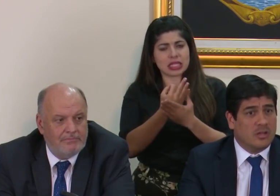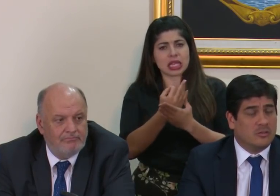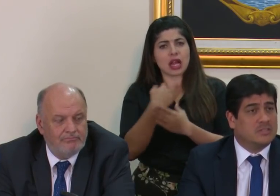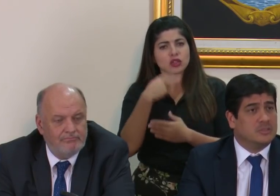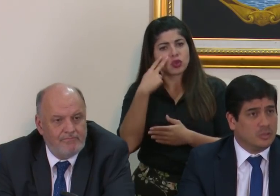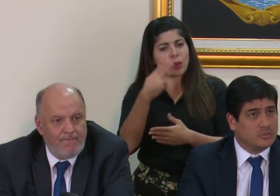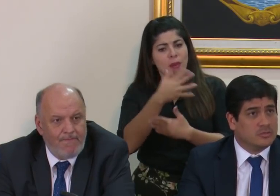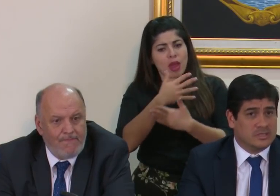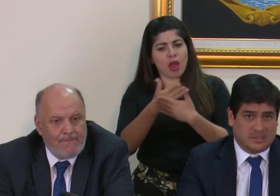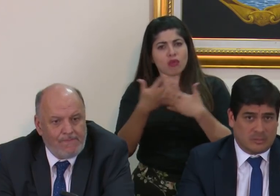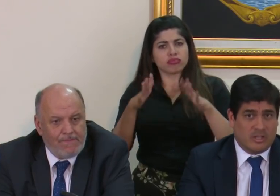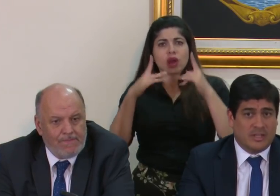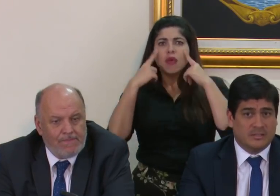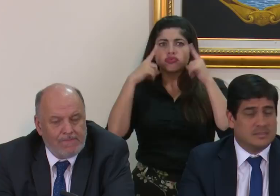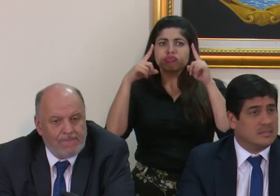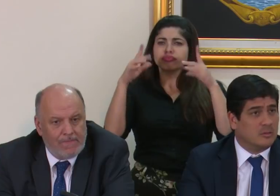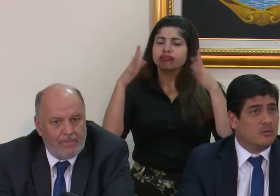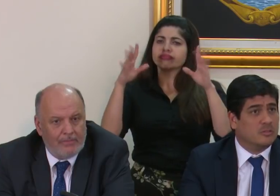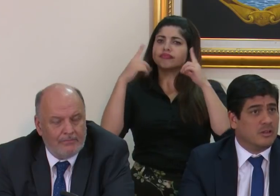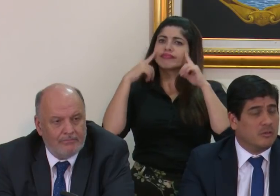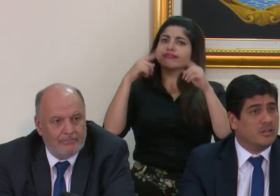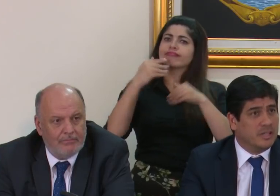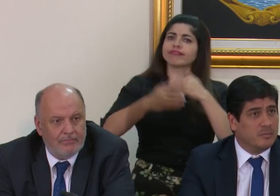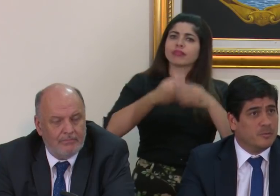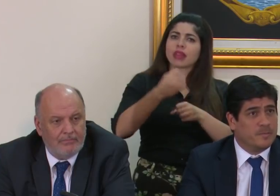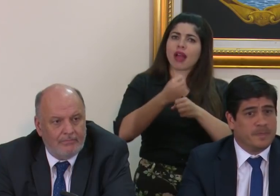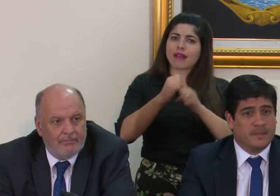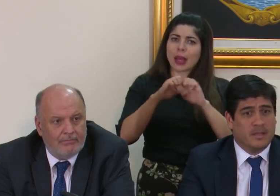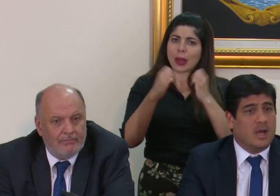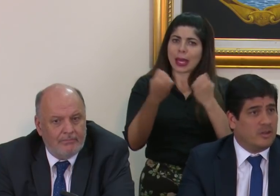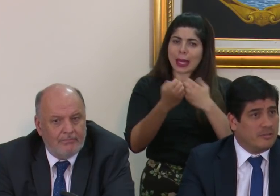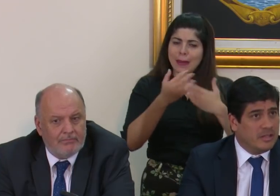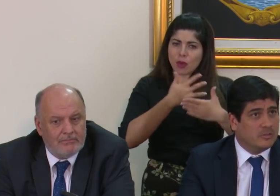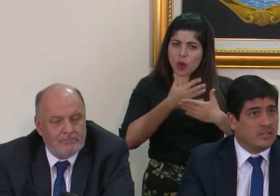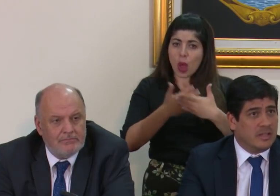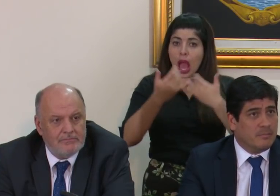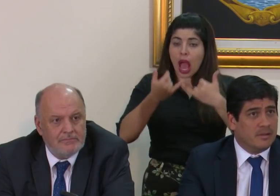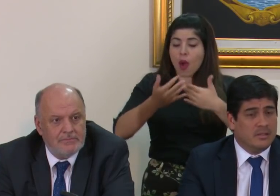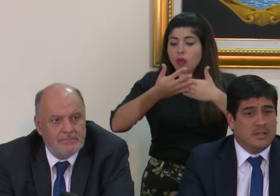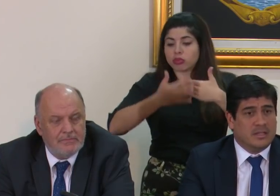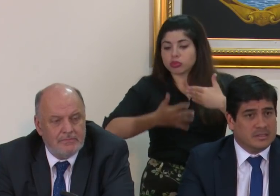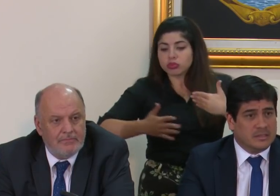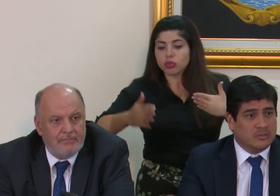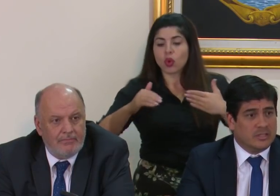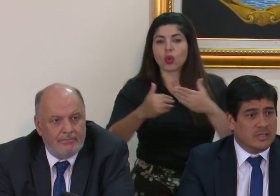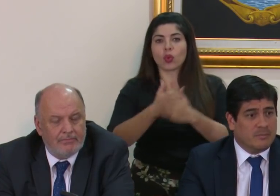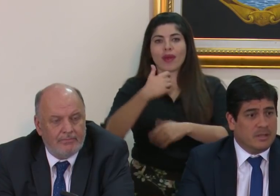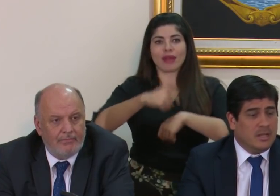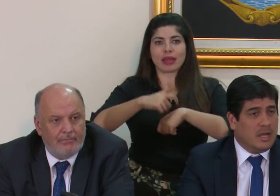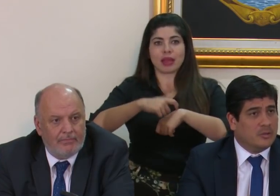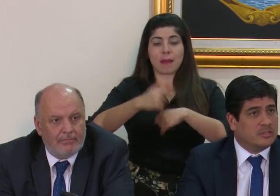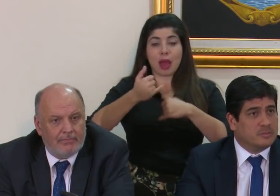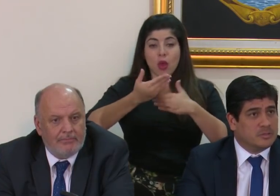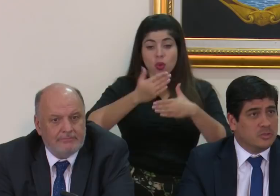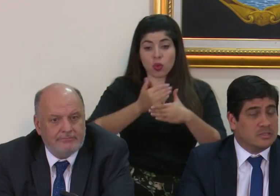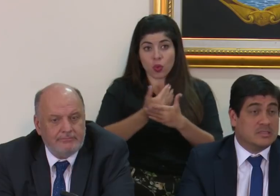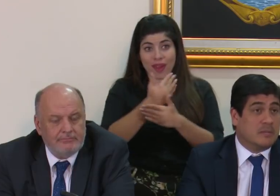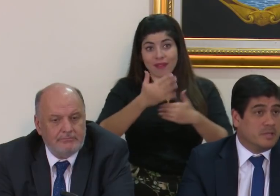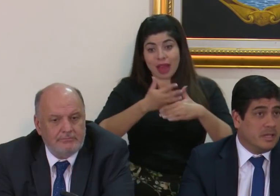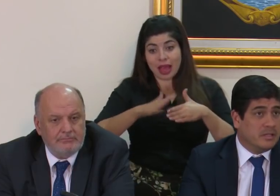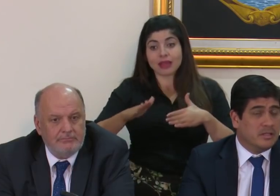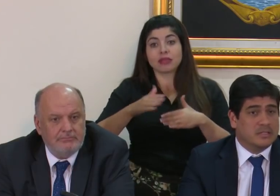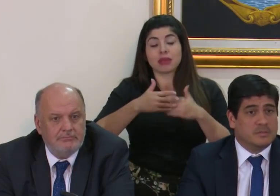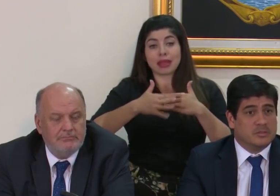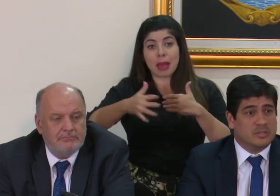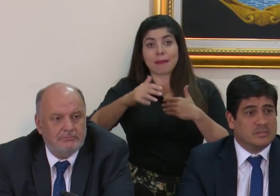lo veo como algo exitoso, que se sacó adelante y se sacó como trabajo en equipo. Ahora viene otra etapa y en esta otra etapa hay otras personas.